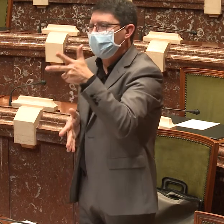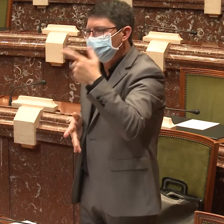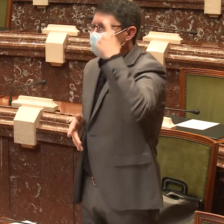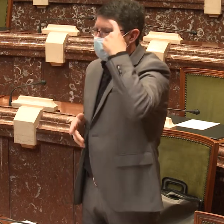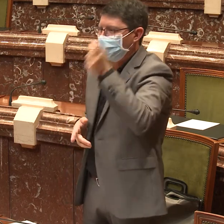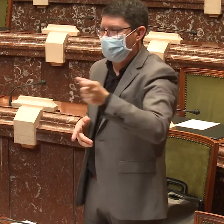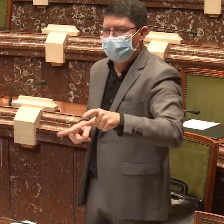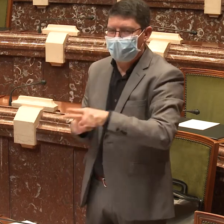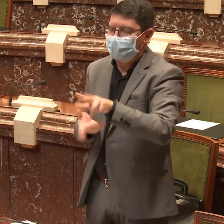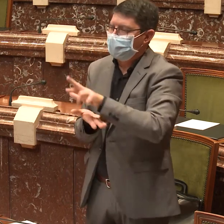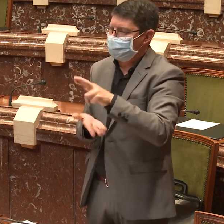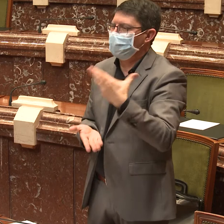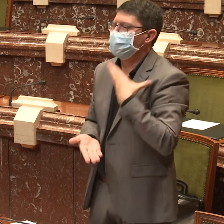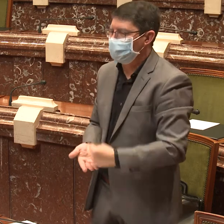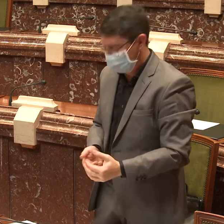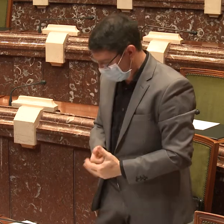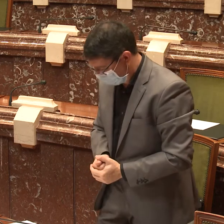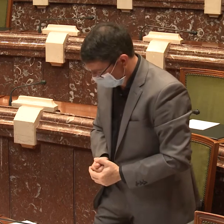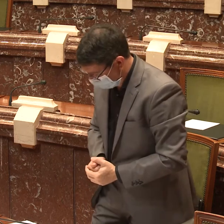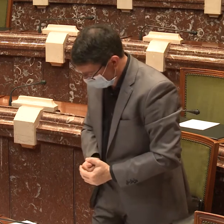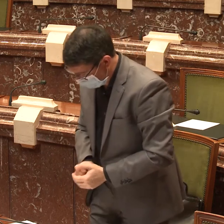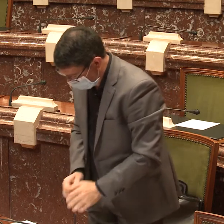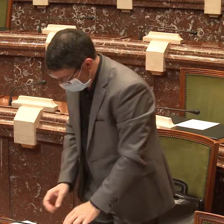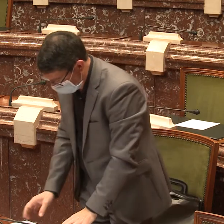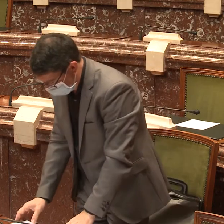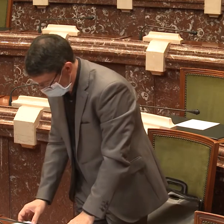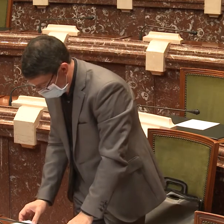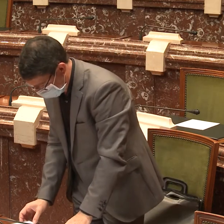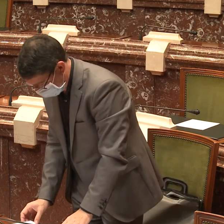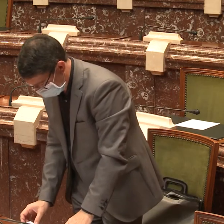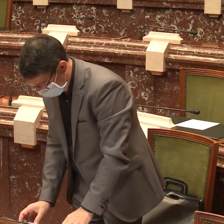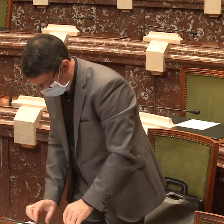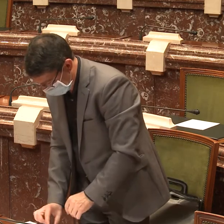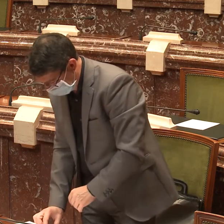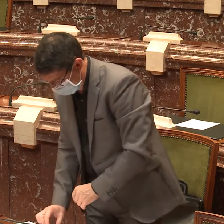Yo simplemente estoy aquí para nombrar las necesidades que tenemos.